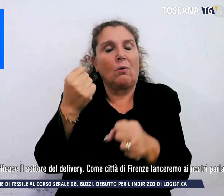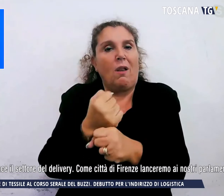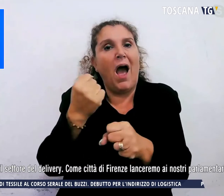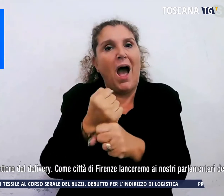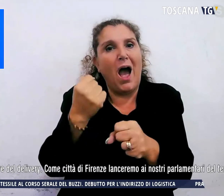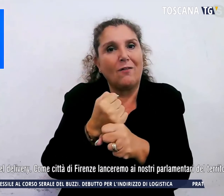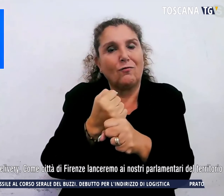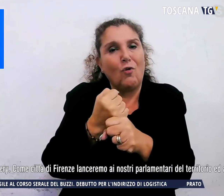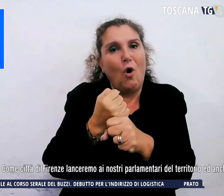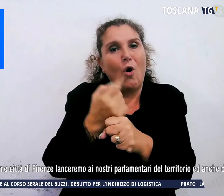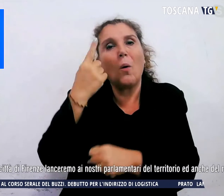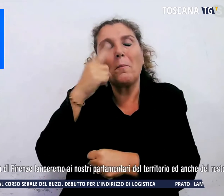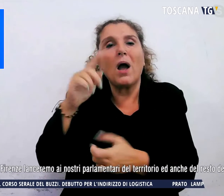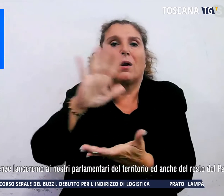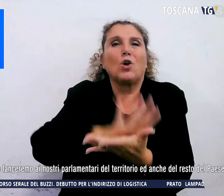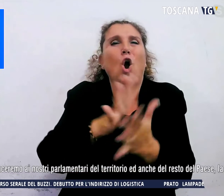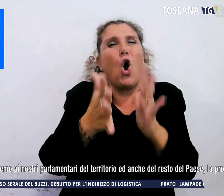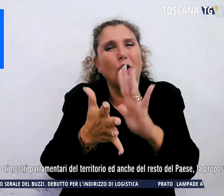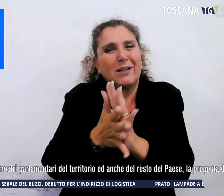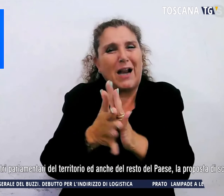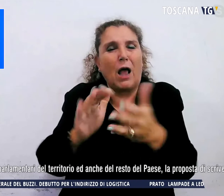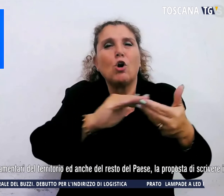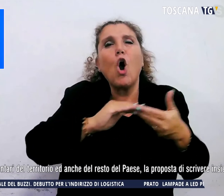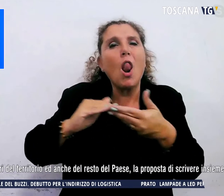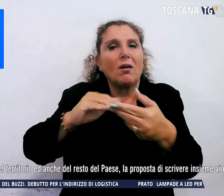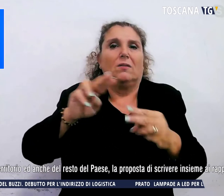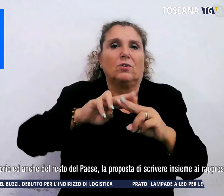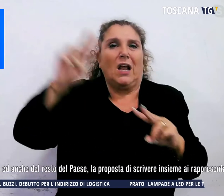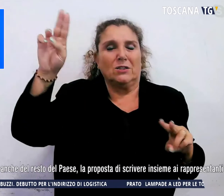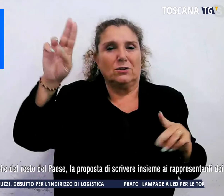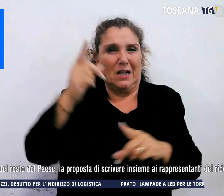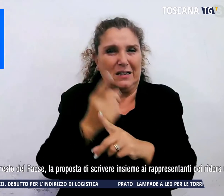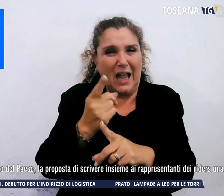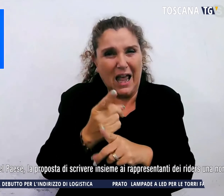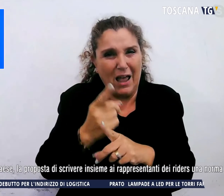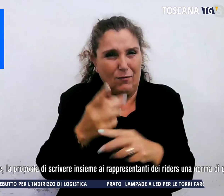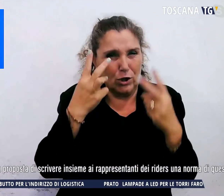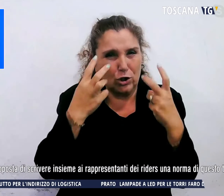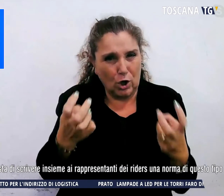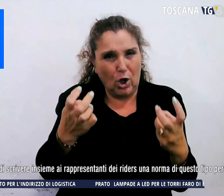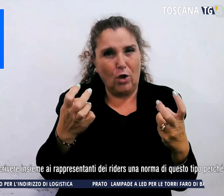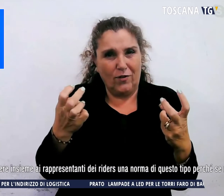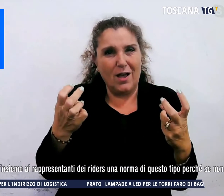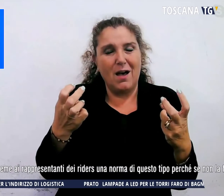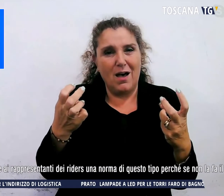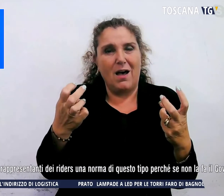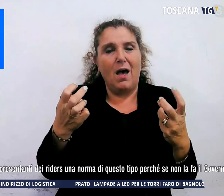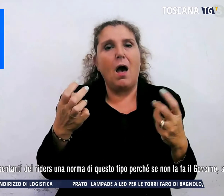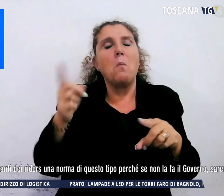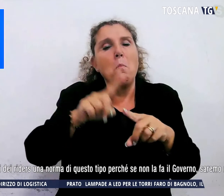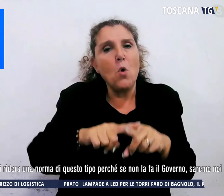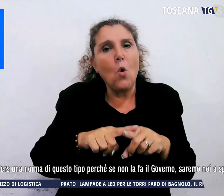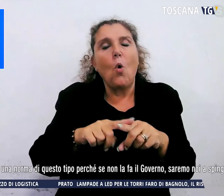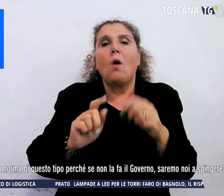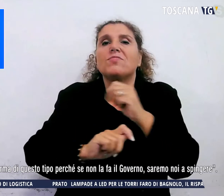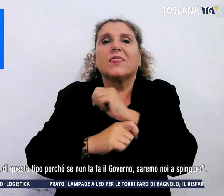un contratto collettivo nazionale, ma soprattutto viene chiesta una nuova disciplina a